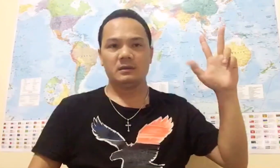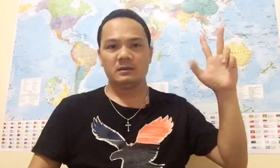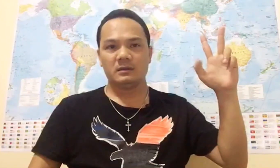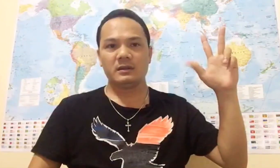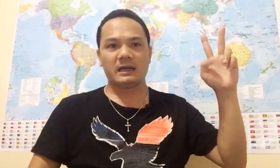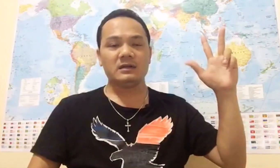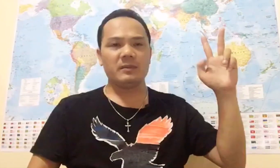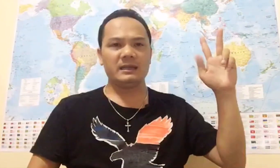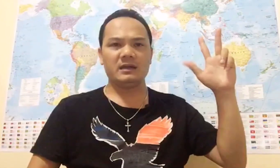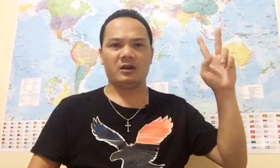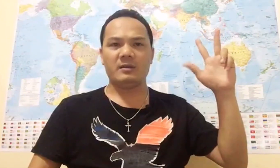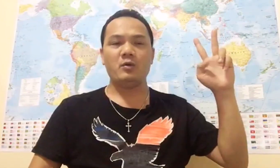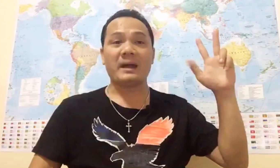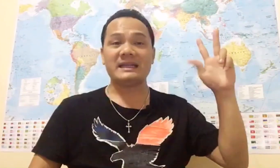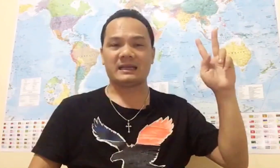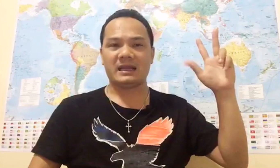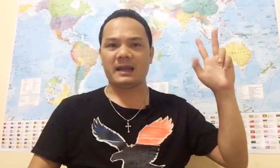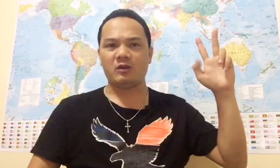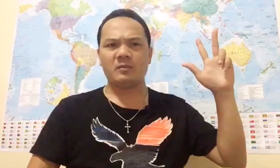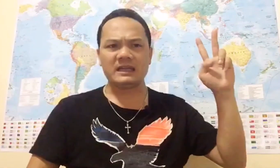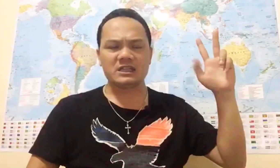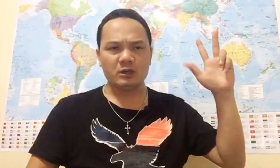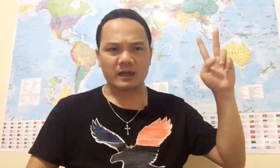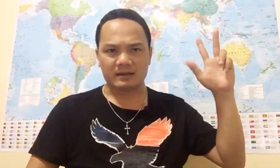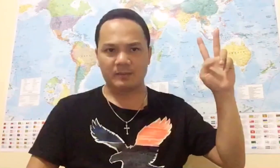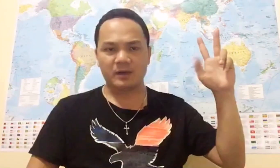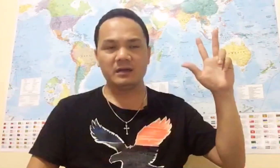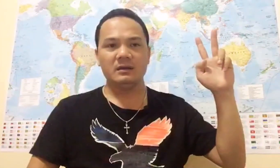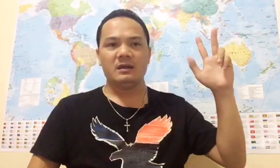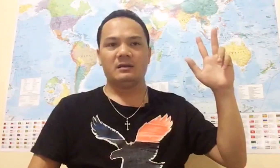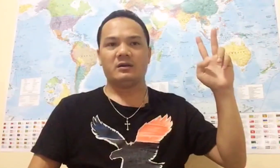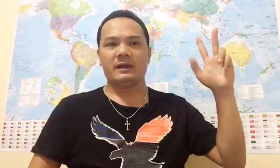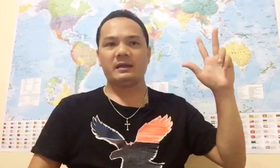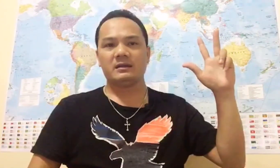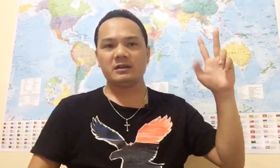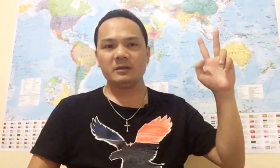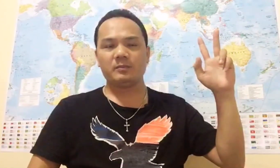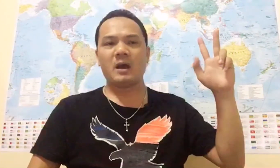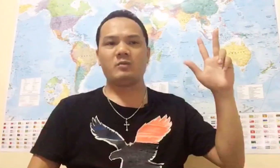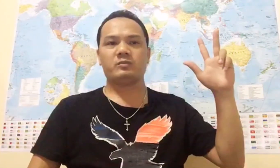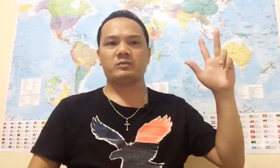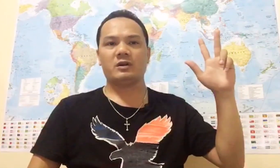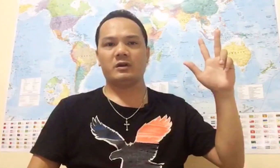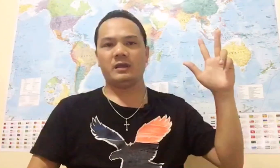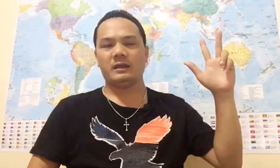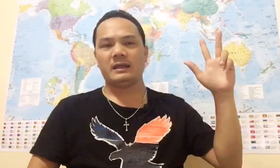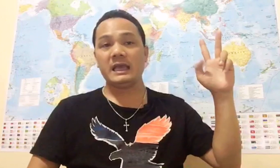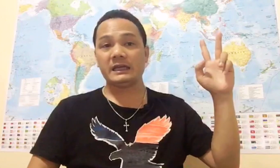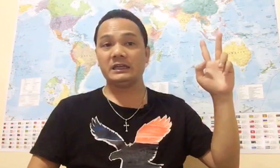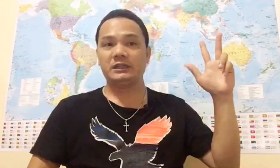Nó giật nước Mỹ đến nỗi Mà muốn banh chành té bẹ luôn Mấy triệu thằng nhập cư Rồi cướp bóc Rồi giết người